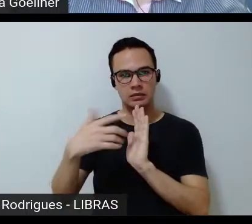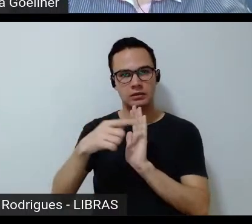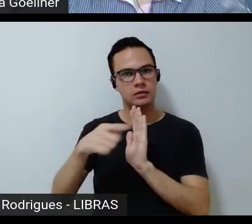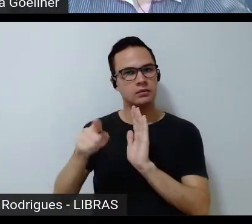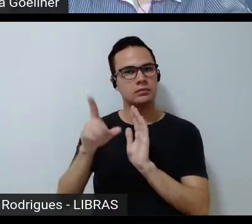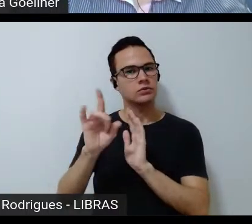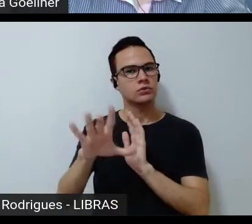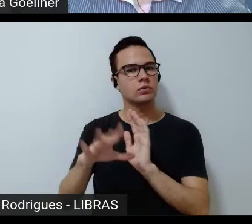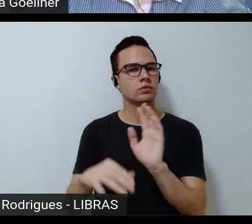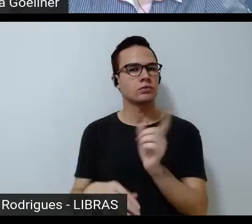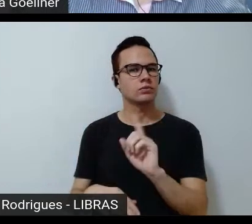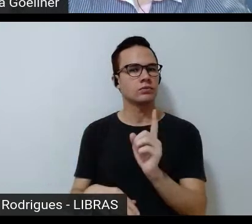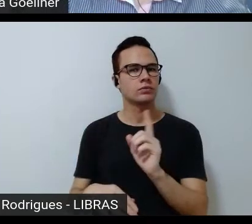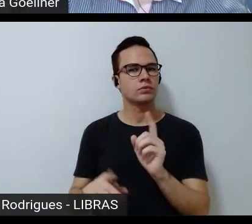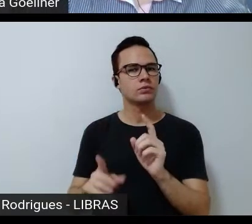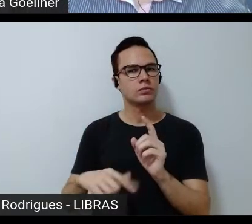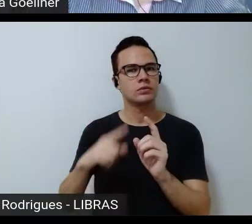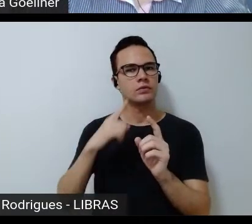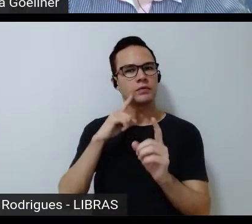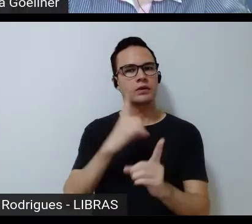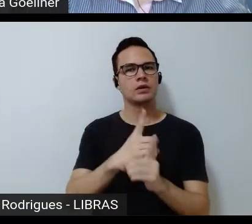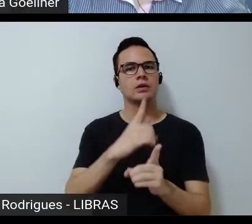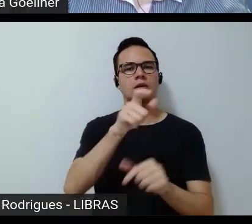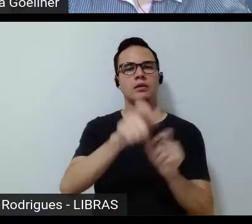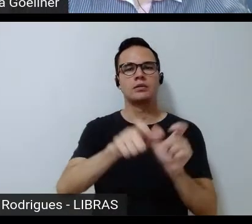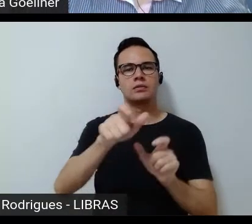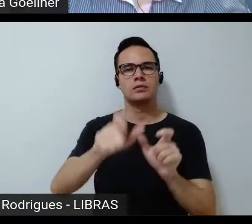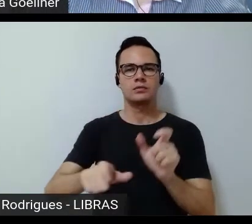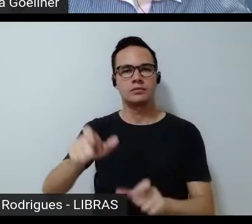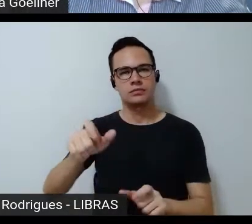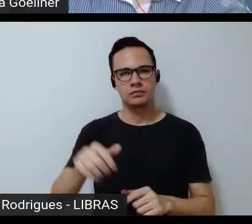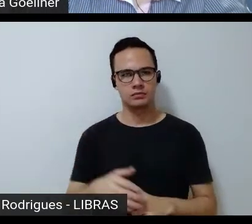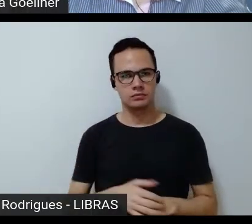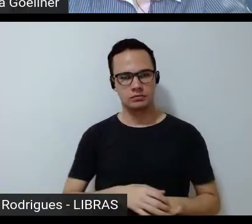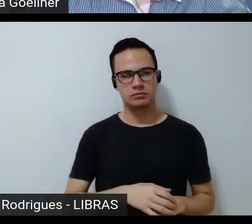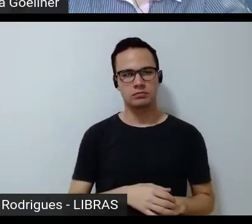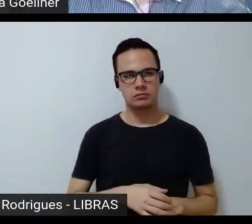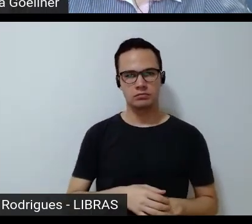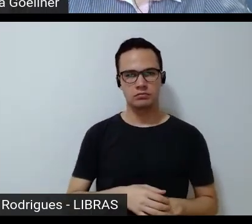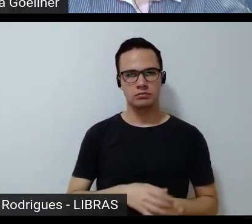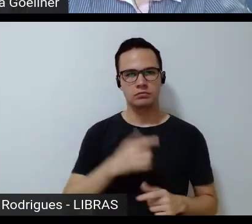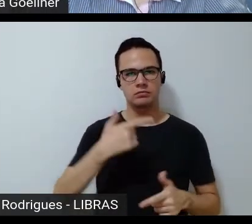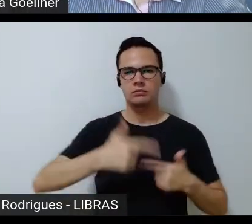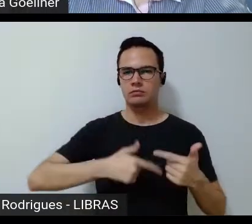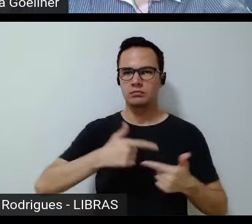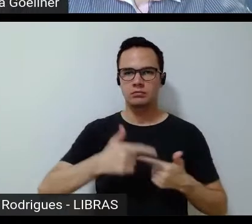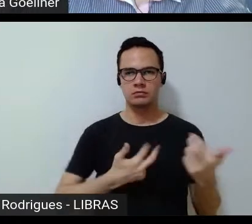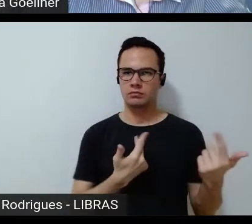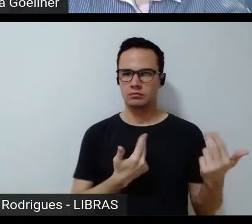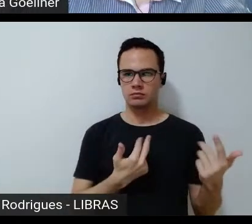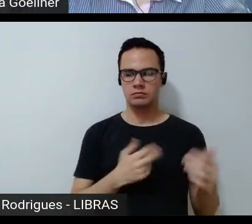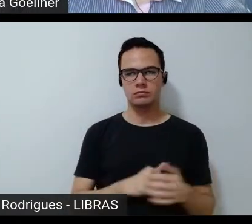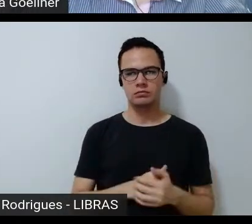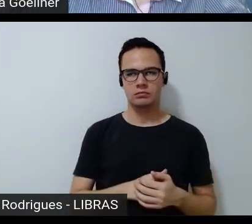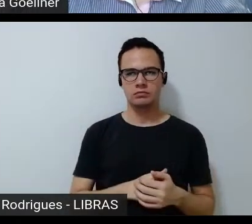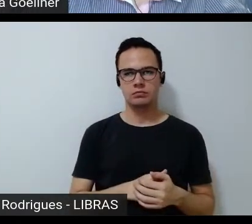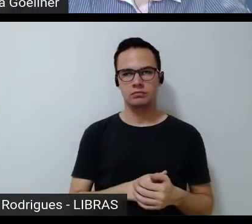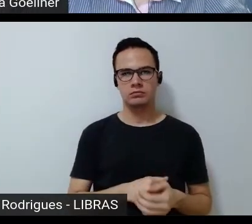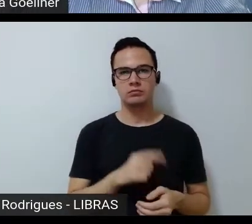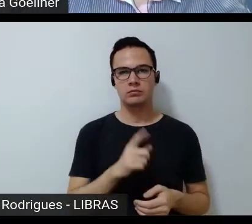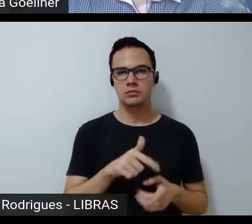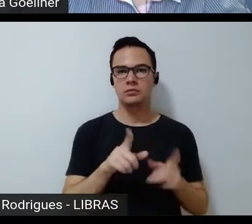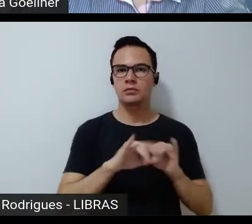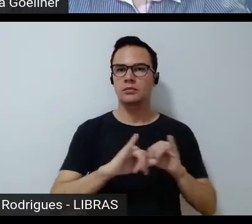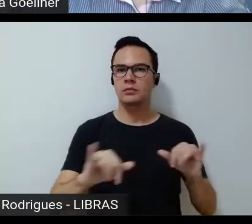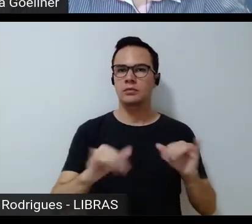suficiente quando a gente se depara com pessoas que trabalham no mesmo corredor que a gente e que publicam